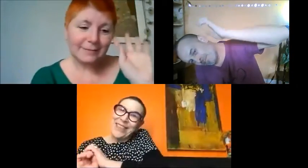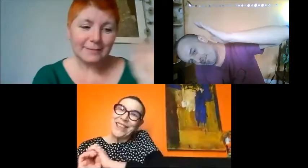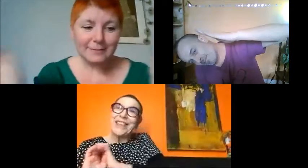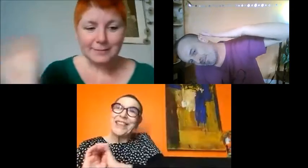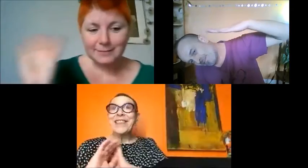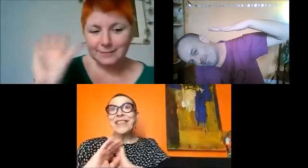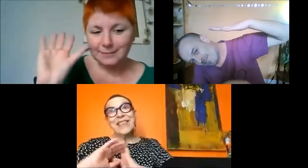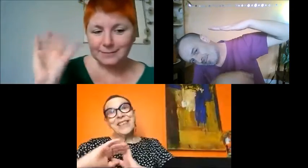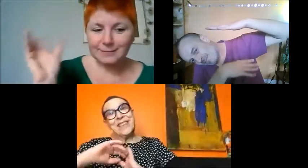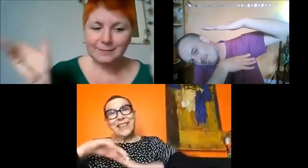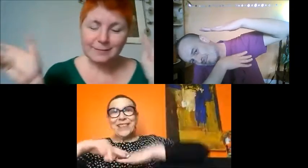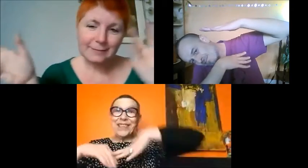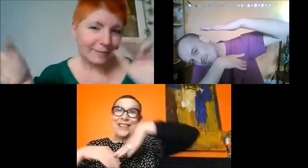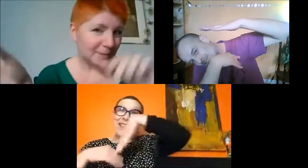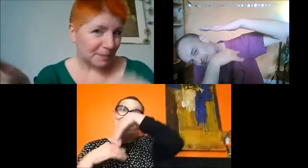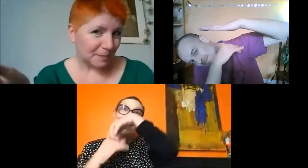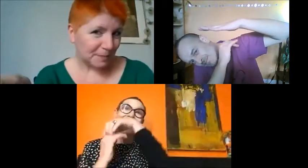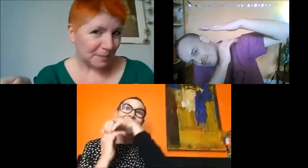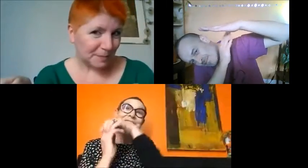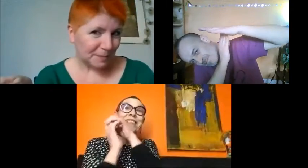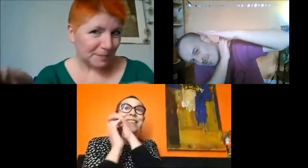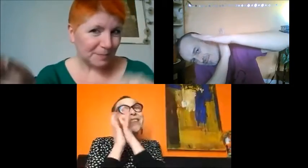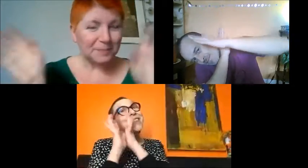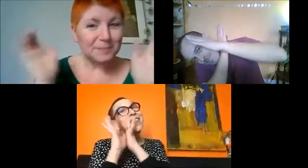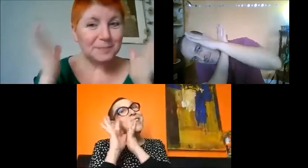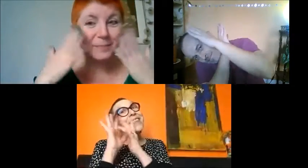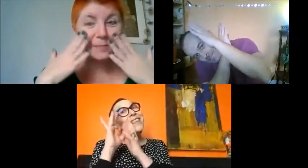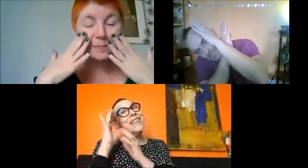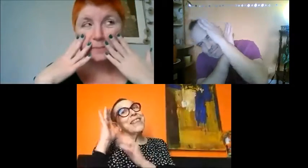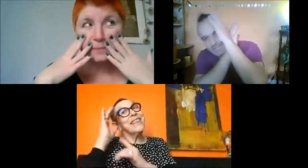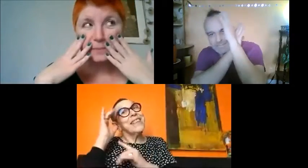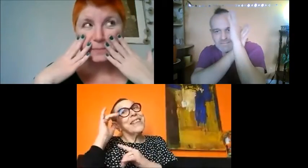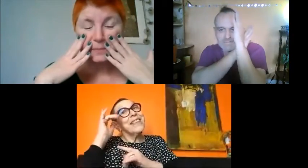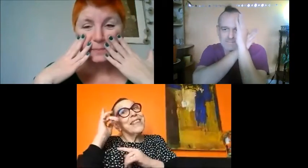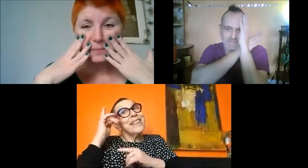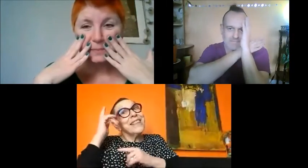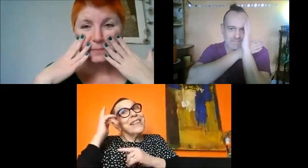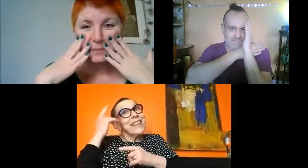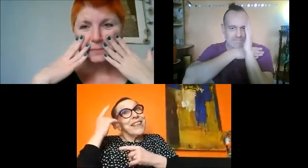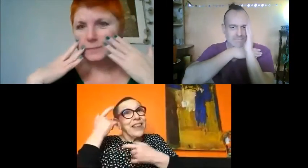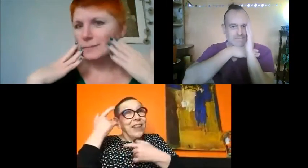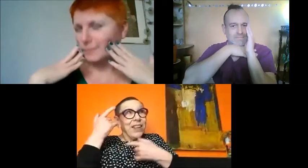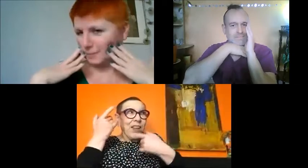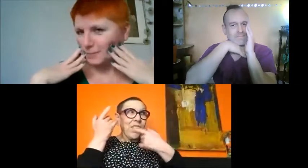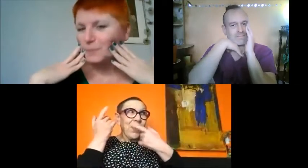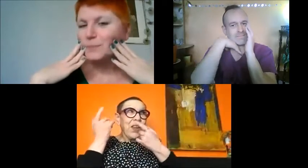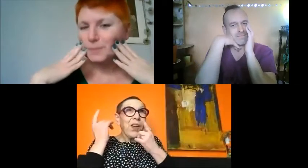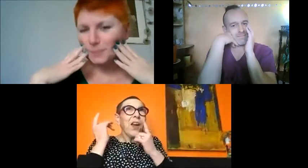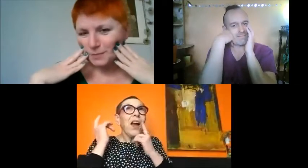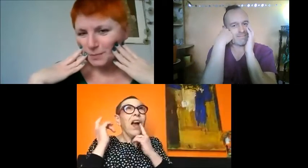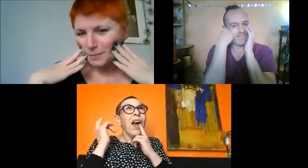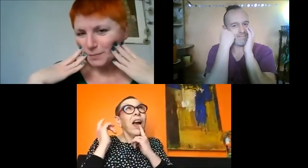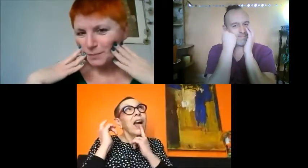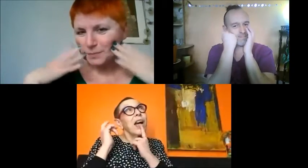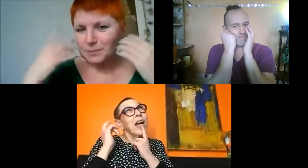un peu de lèvres, le jour où je baise tout simplement.